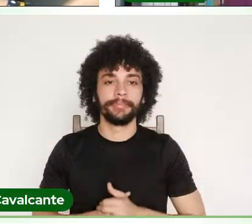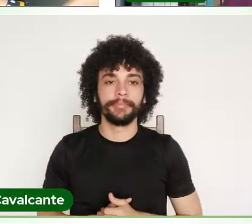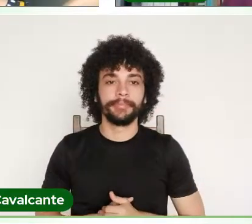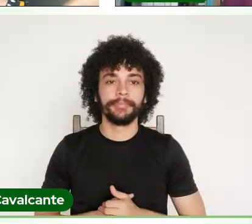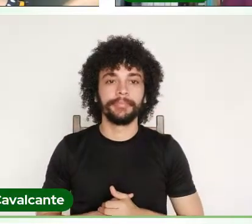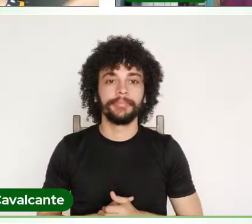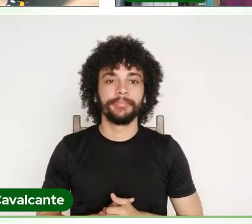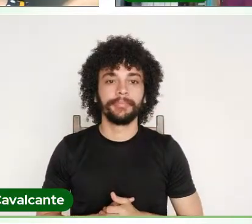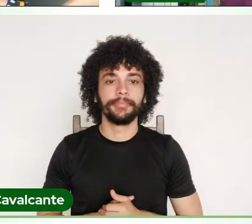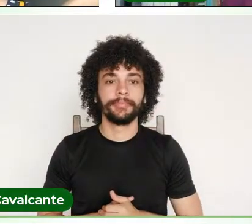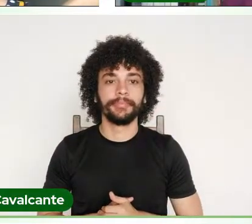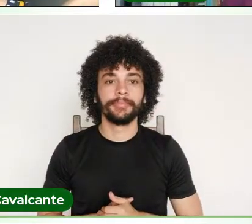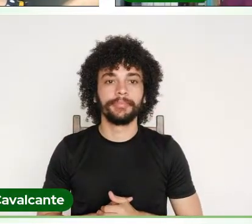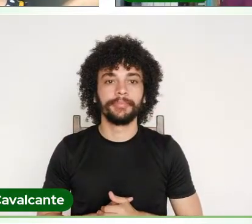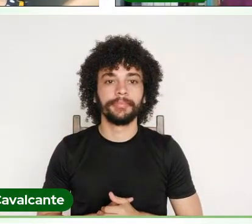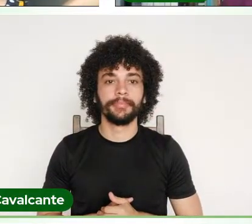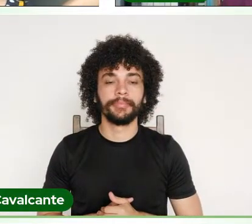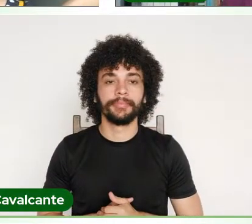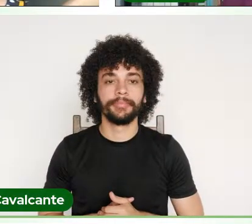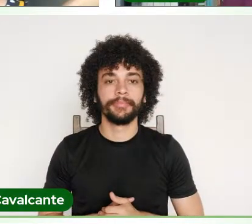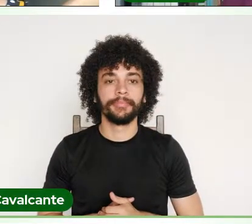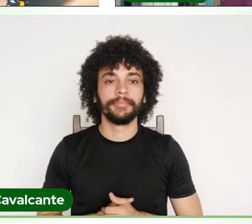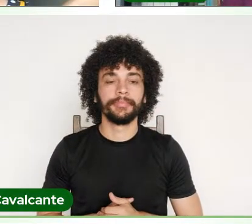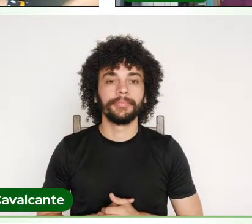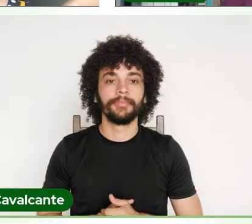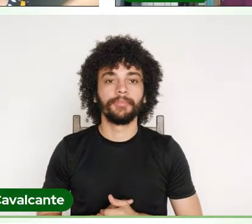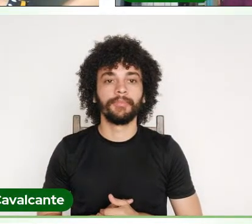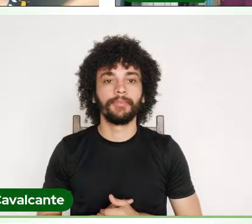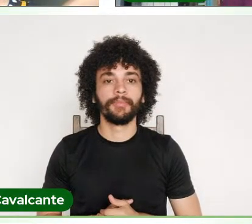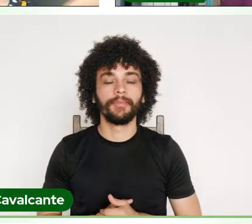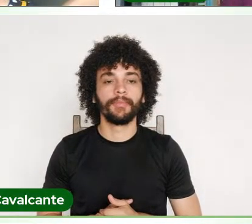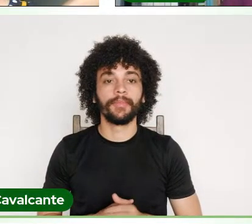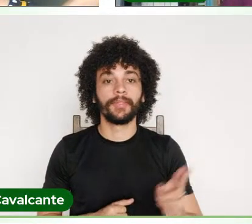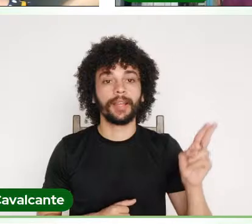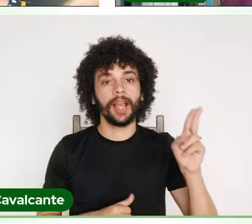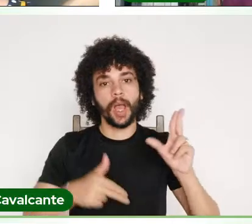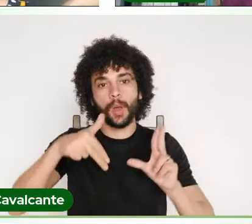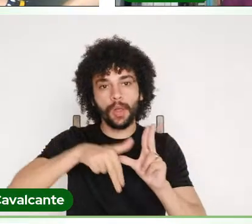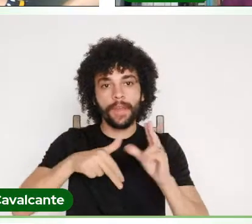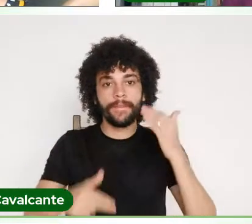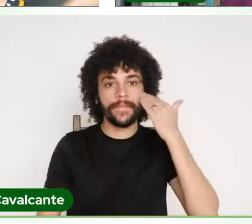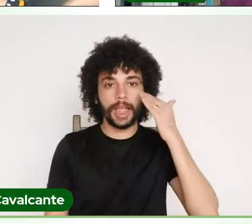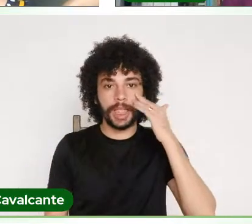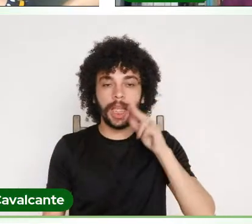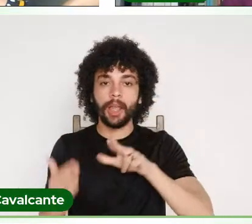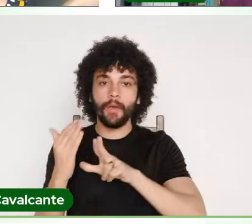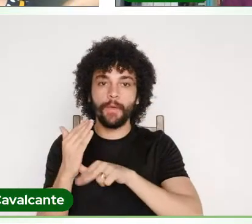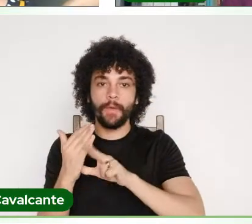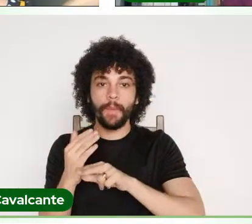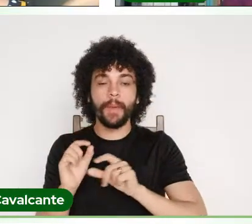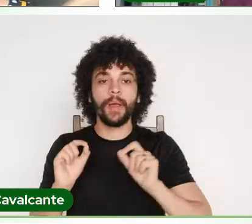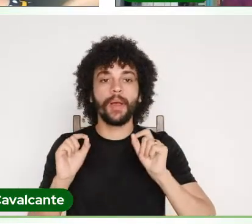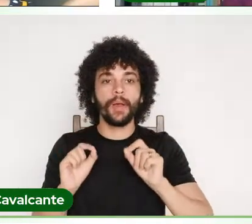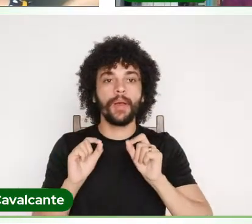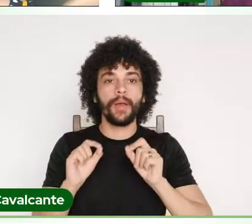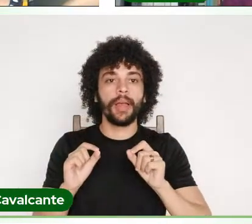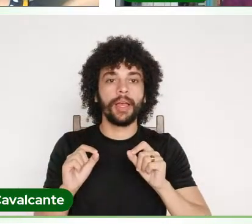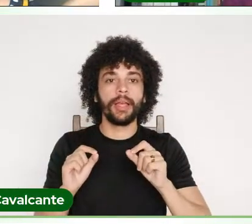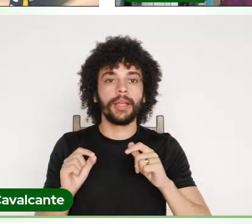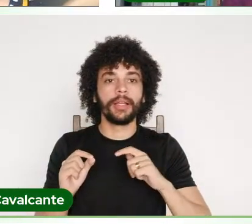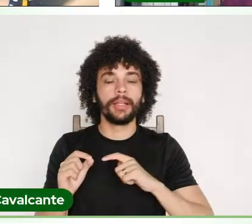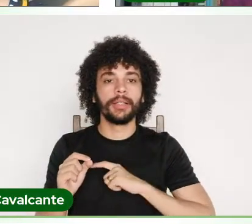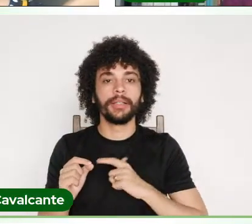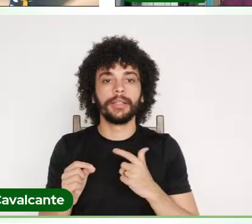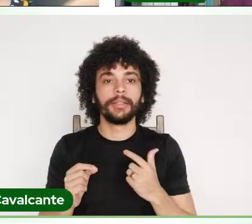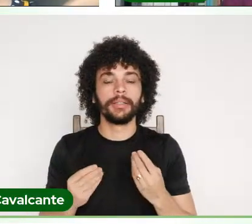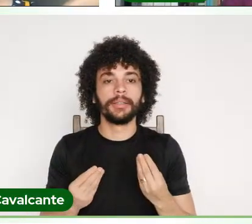sabe, que a Unifespa entenda que a UFPA, ela não quer disputar com